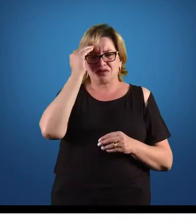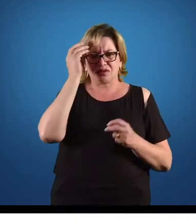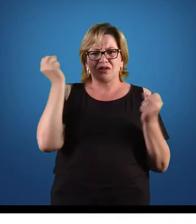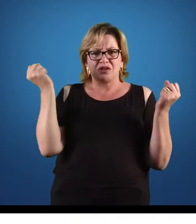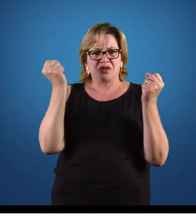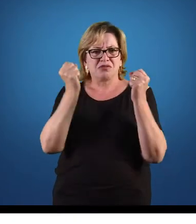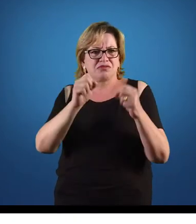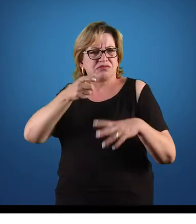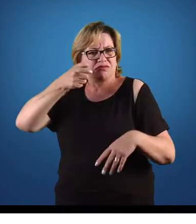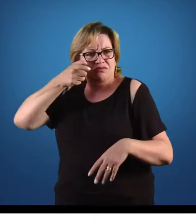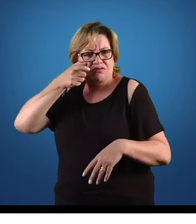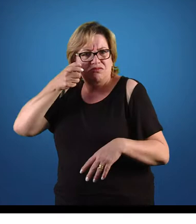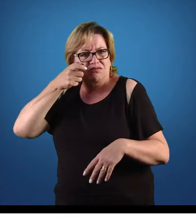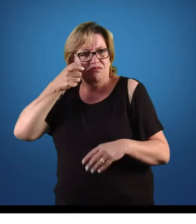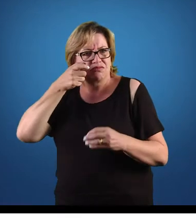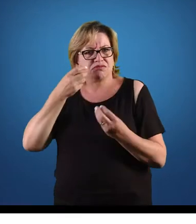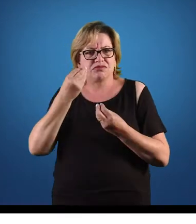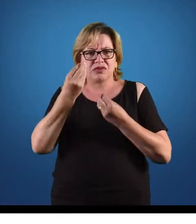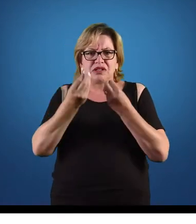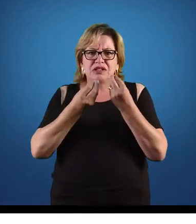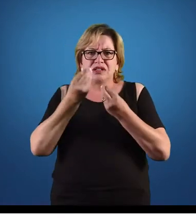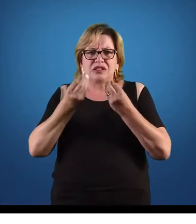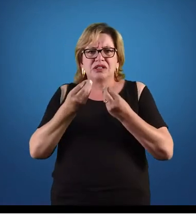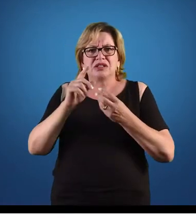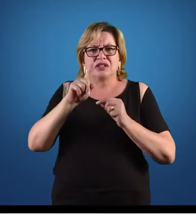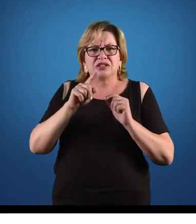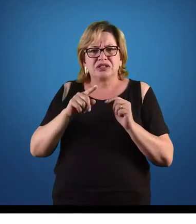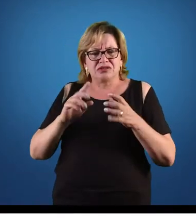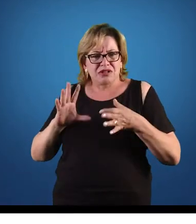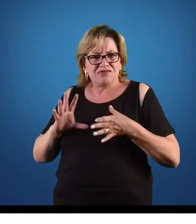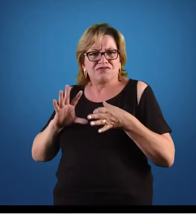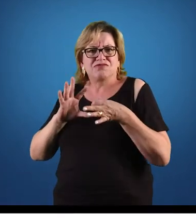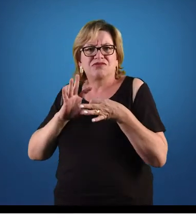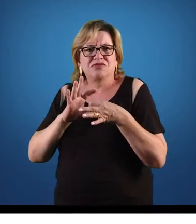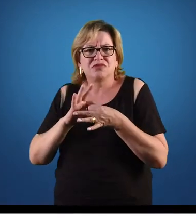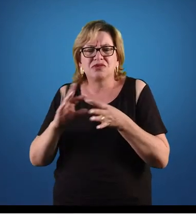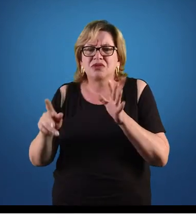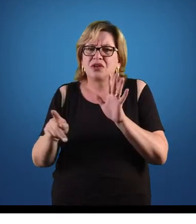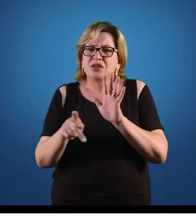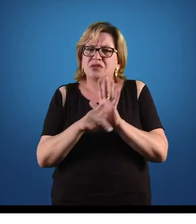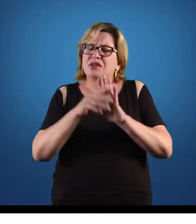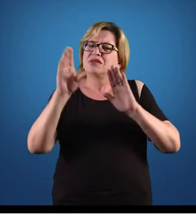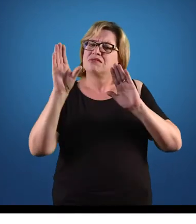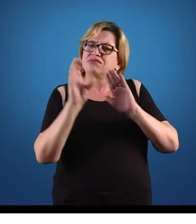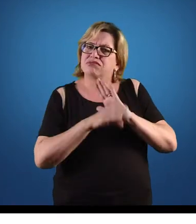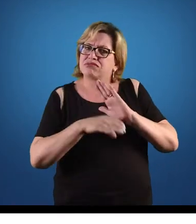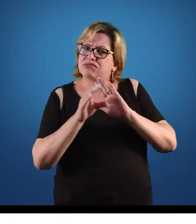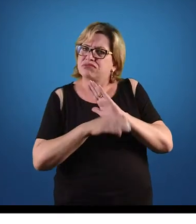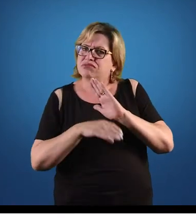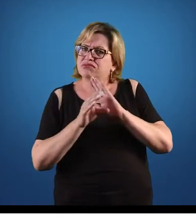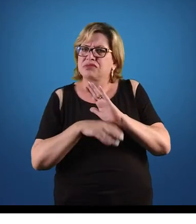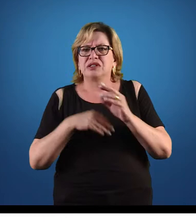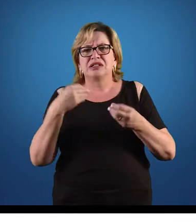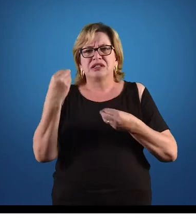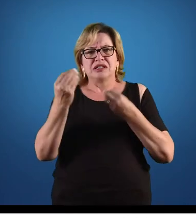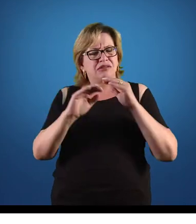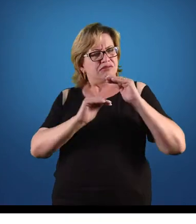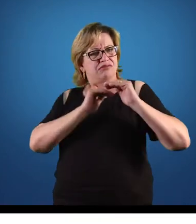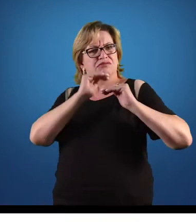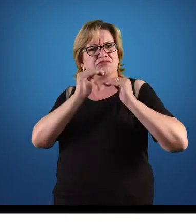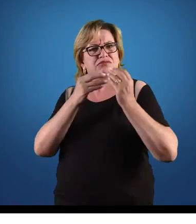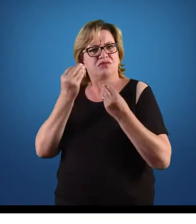vocês já podem verificar por ilação lógica, estão mais ligados àqueles modelos capitalistas de